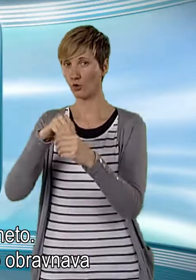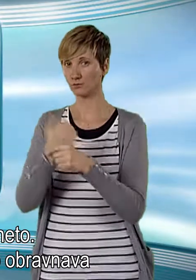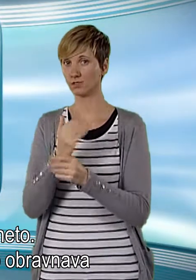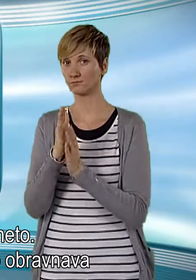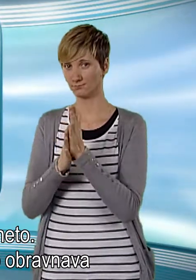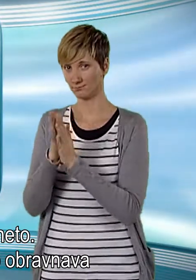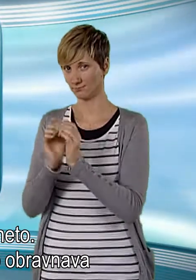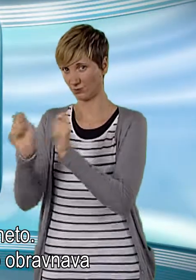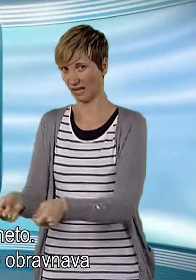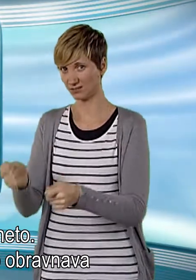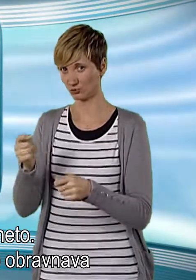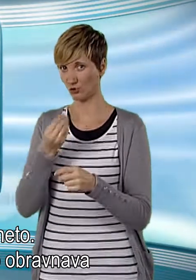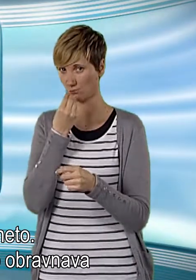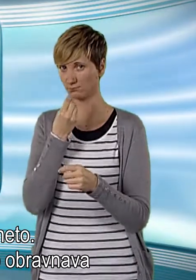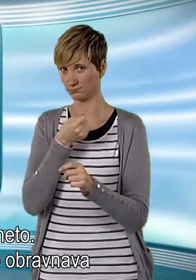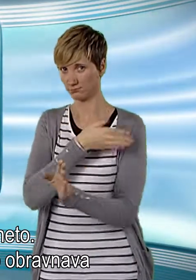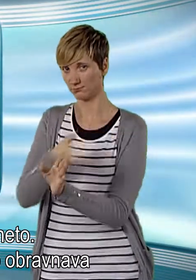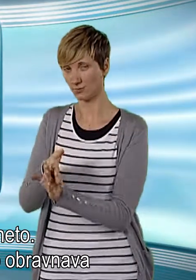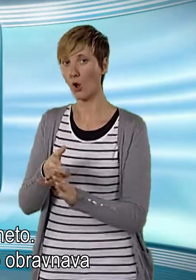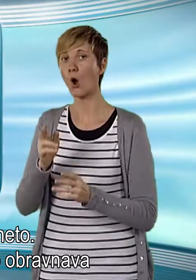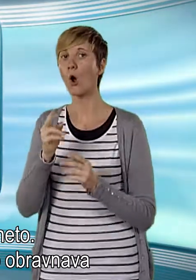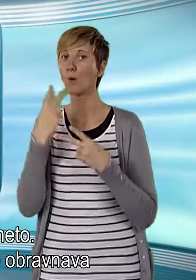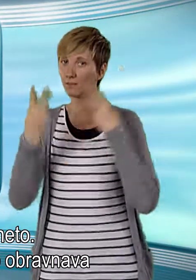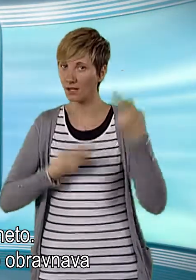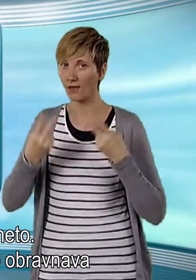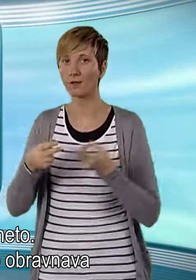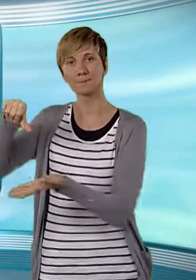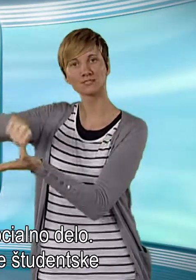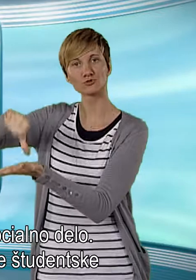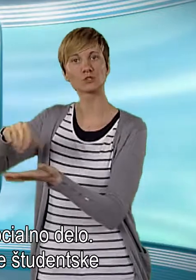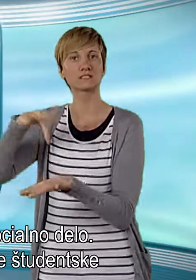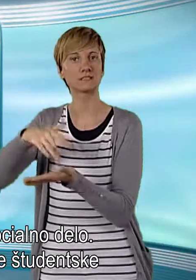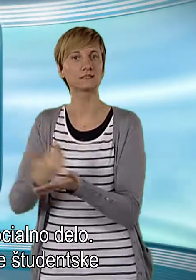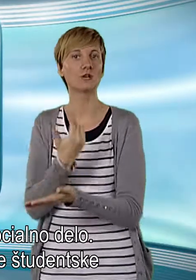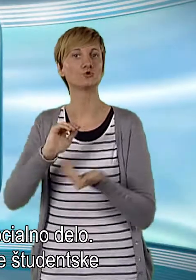Vlogo za subvencijo obravnava Pristojni centar za socijalno delo.